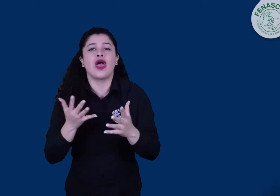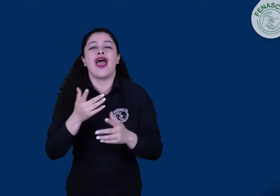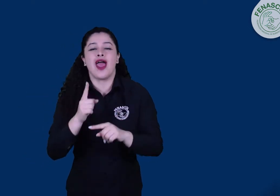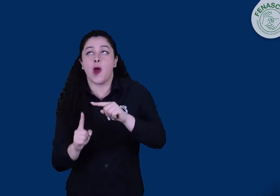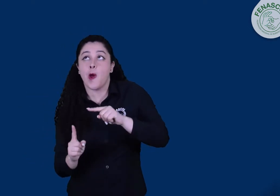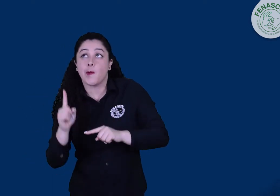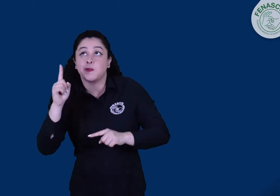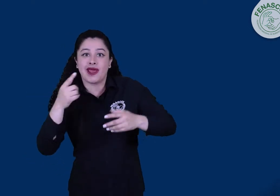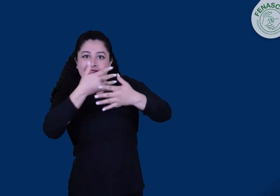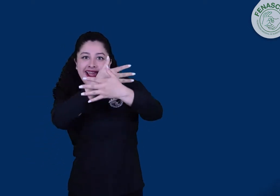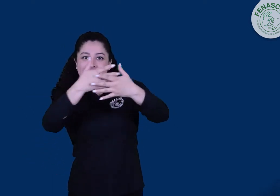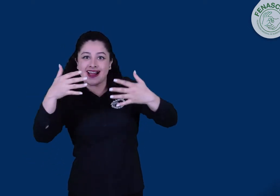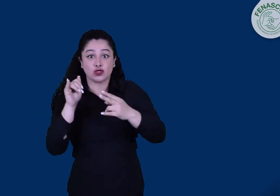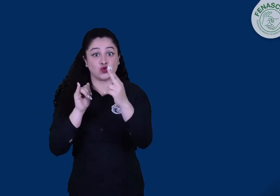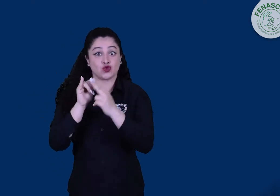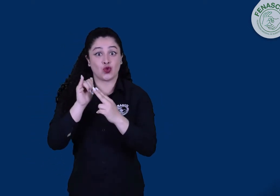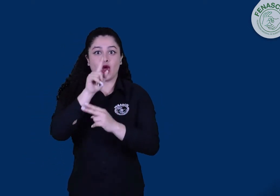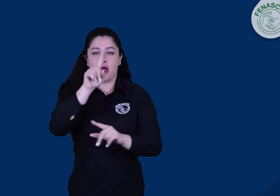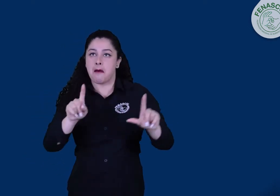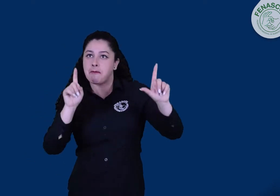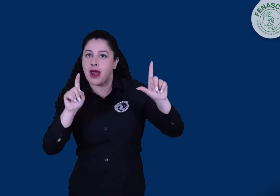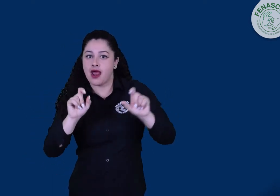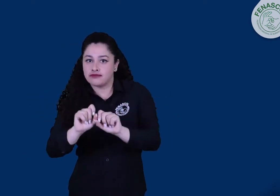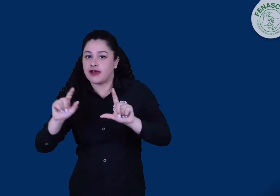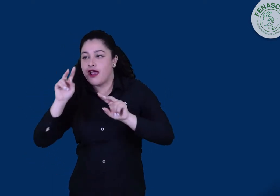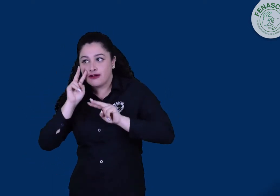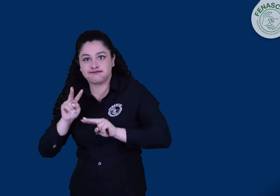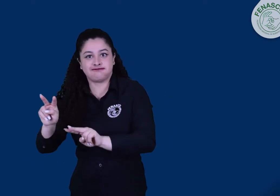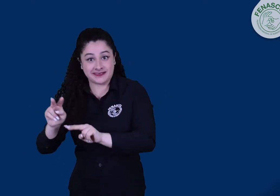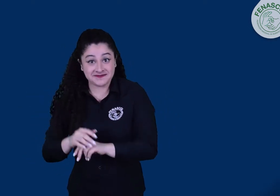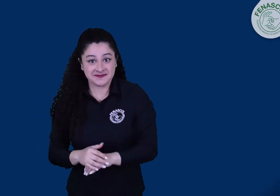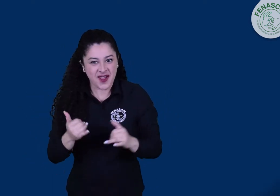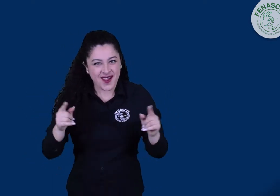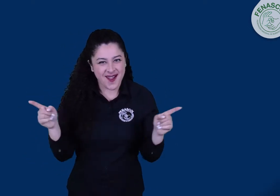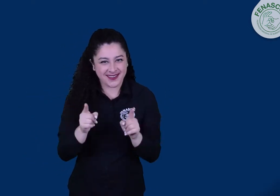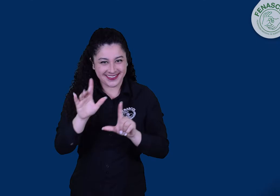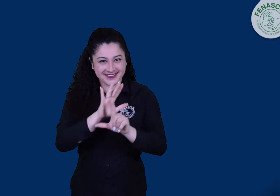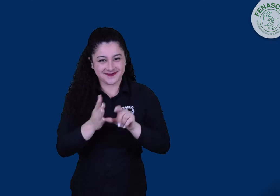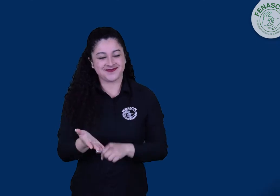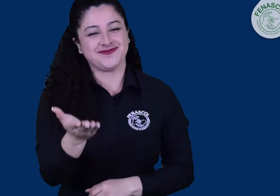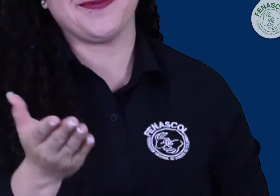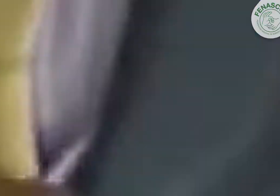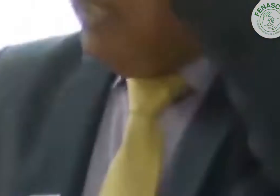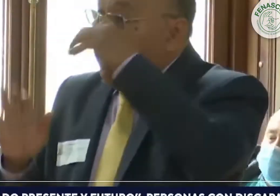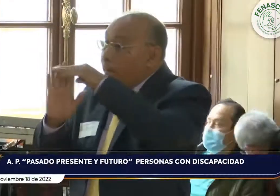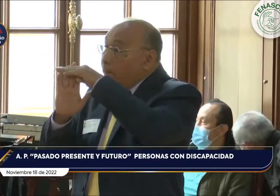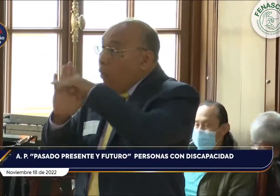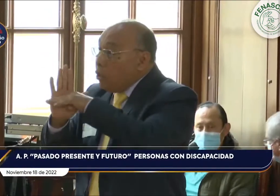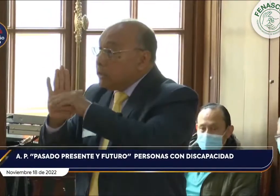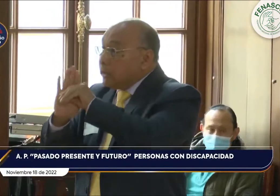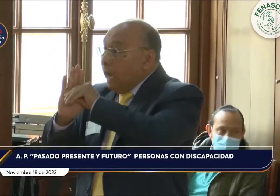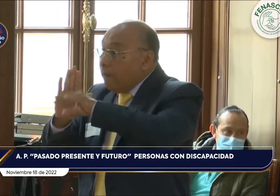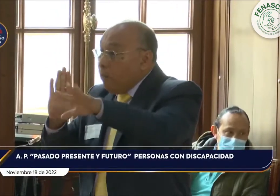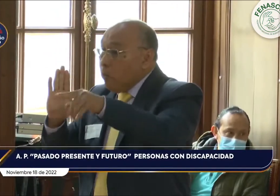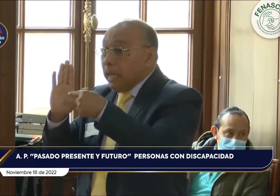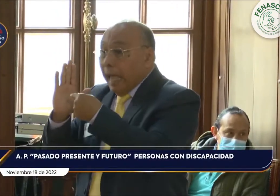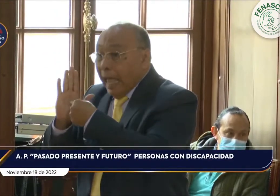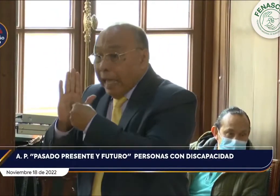encontrar en el link de YouTube que está en la descripción. ¡Adelante! Es importante recordar que dentro de las